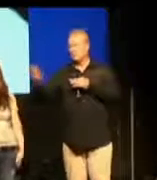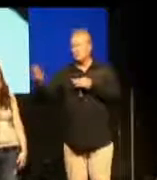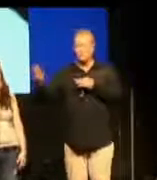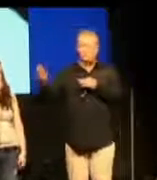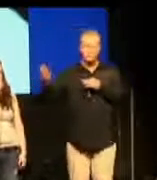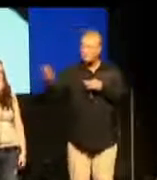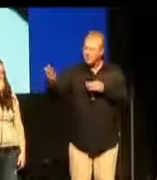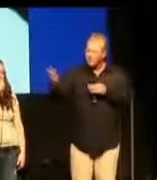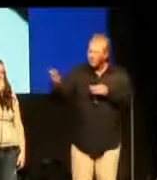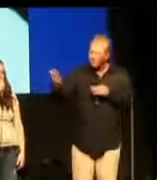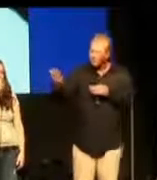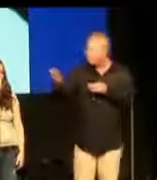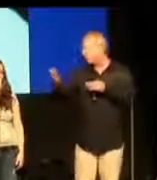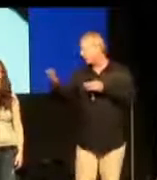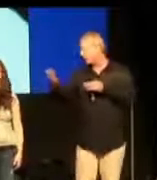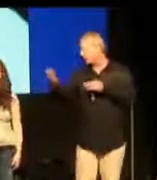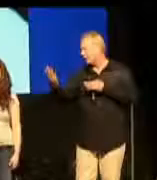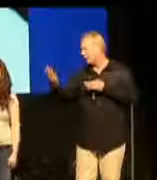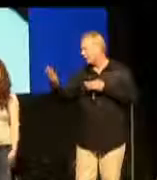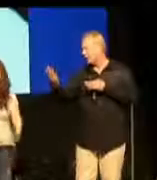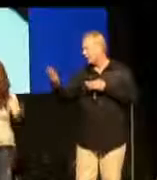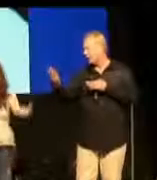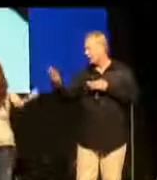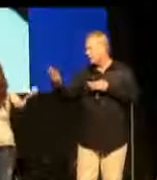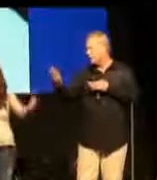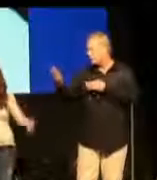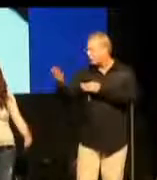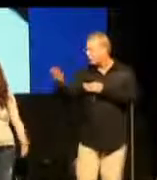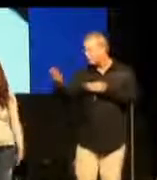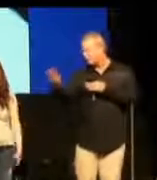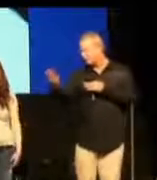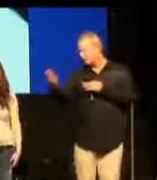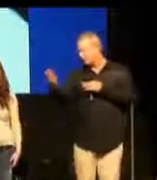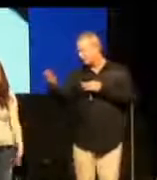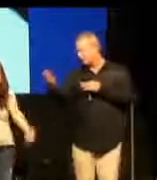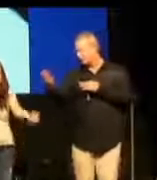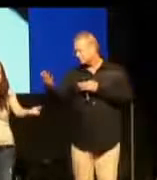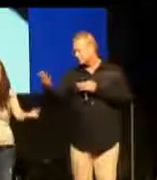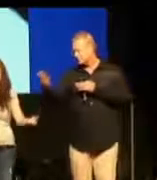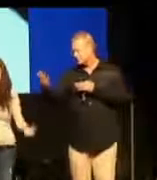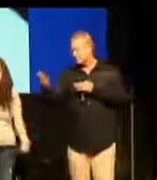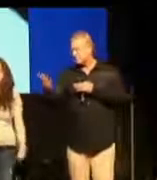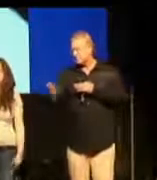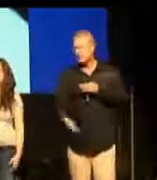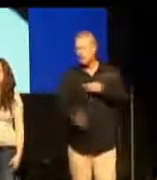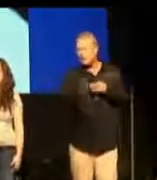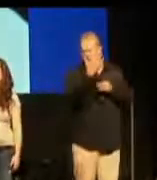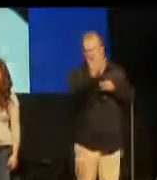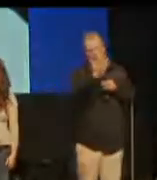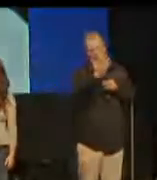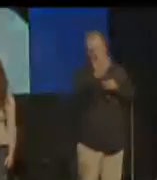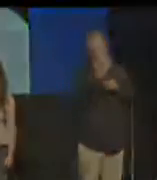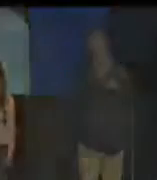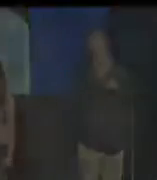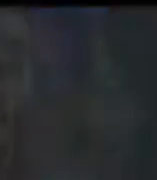Straßenrand ließ. Und dachte, nein, warum sollte denn? Guck mal, was er gemacht hat.